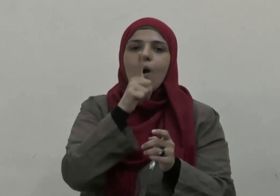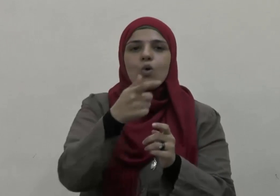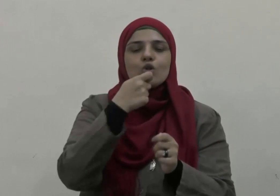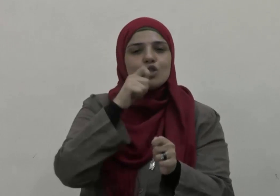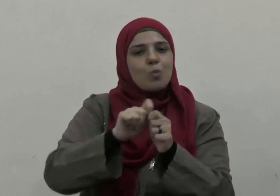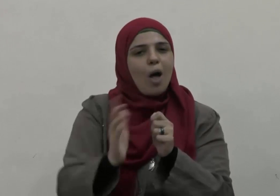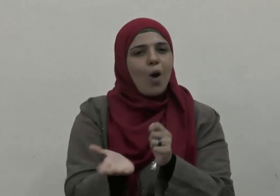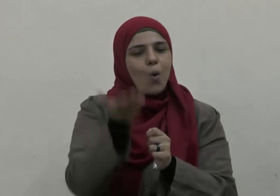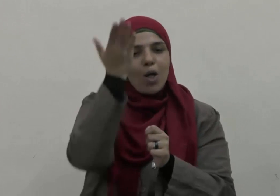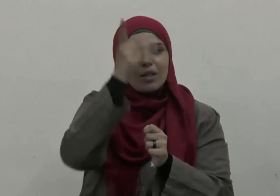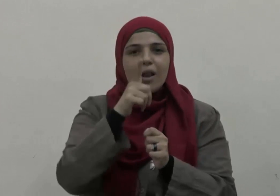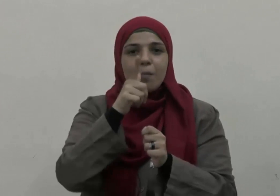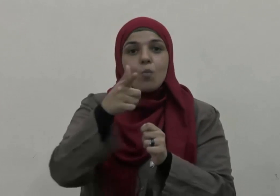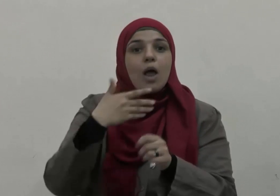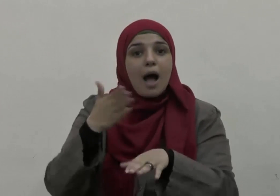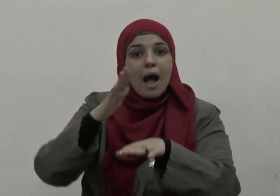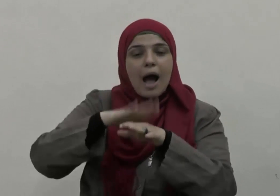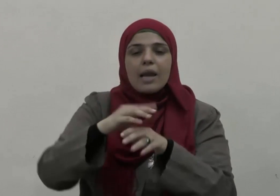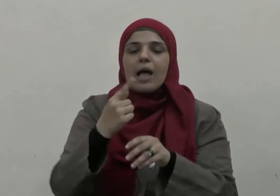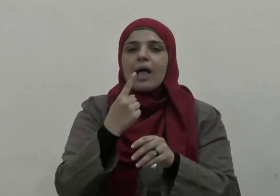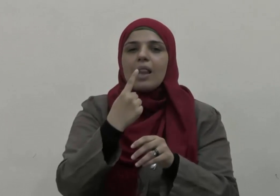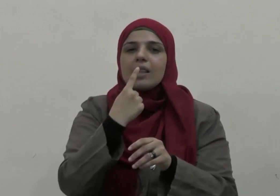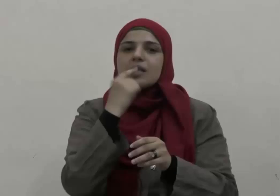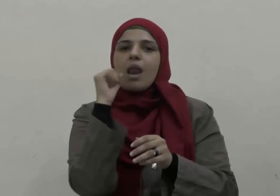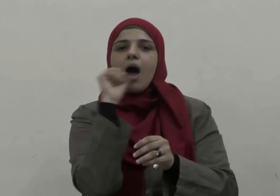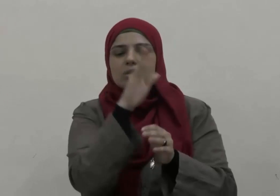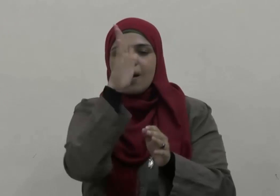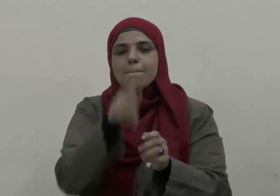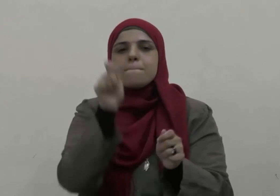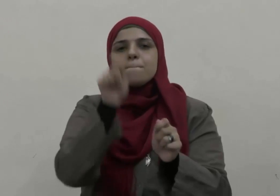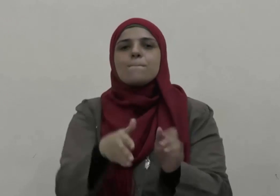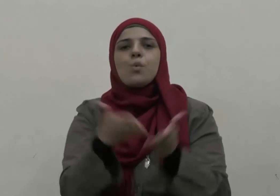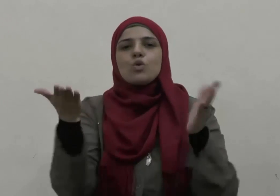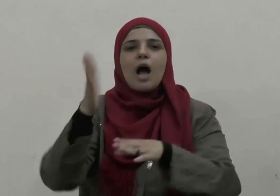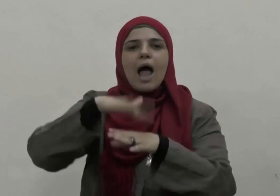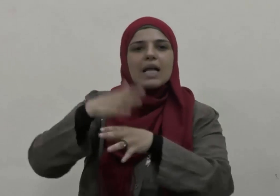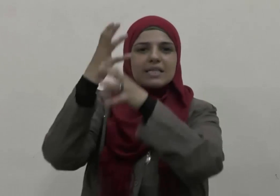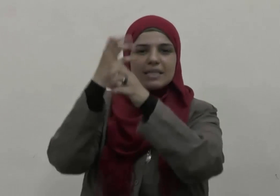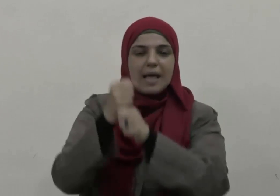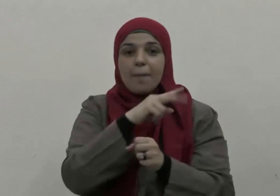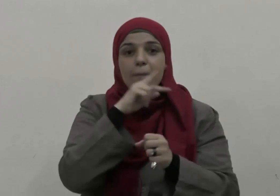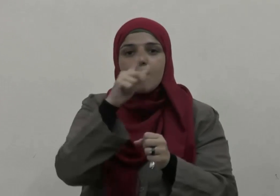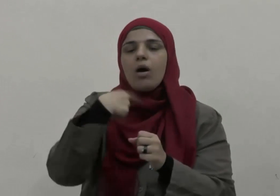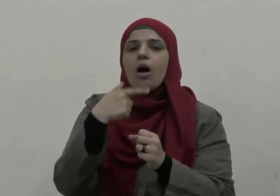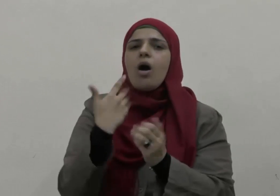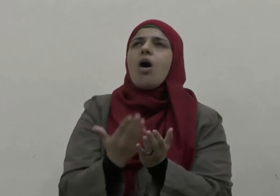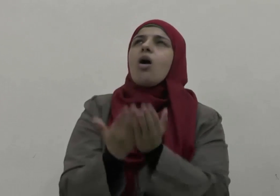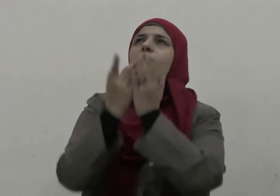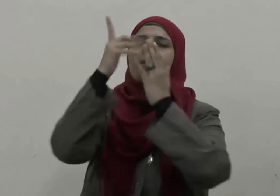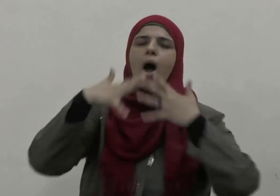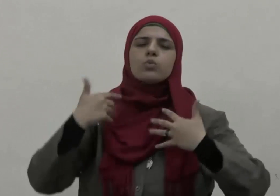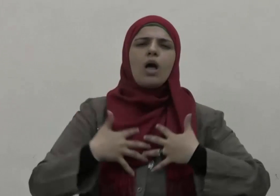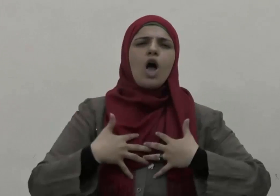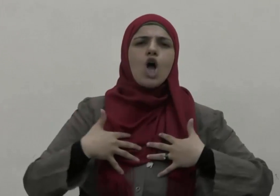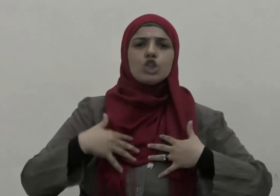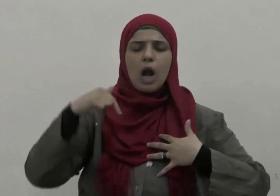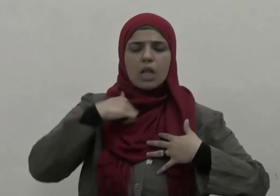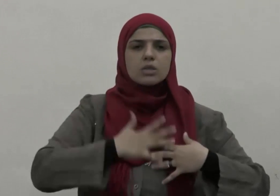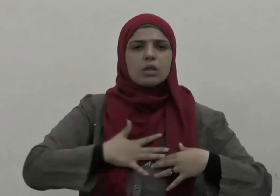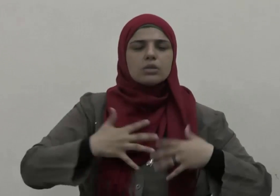الحق سبحانه على لسان سيدنا موسى عليه السلام قال رب اشرح لي صدري